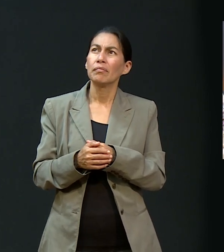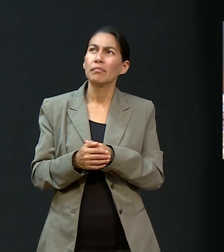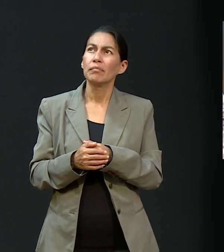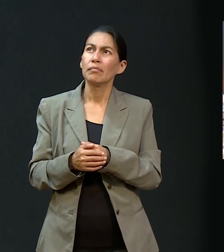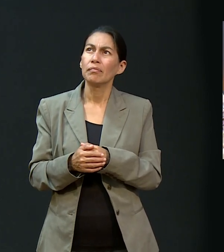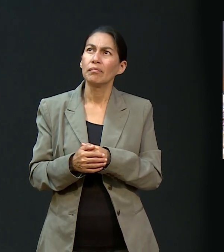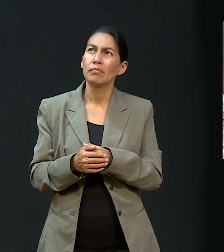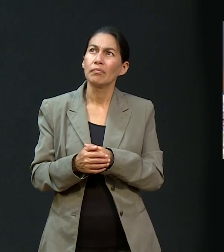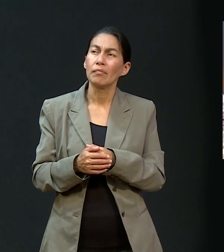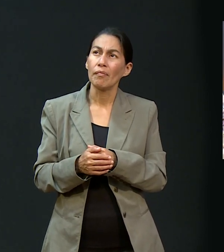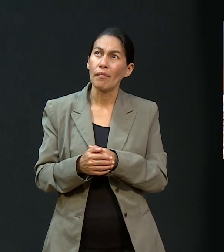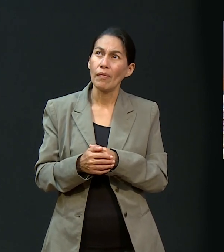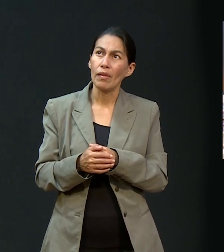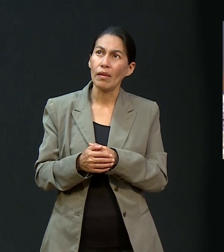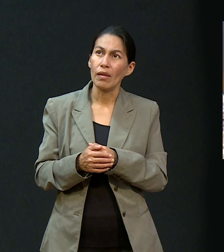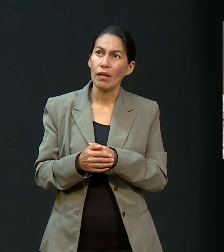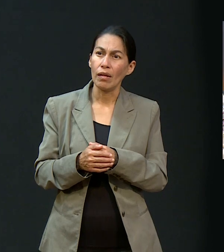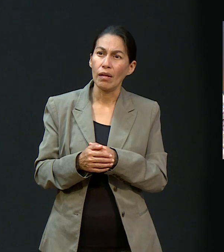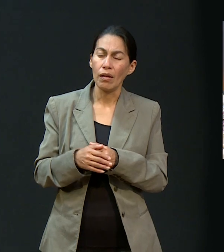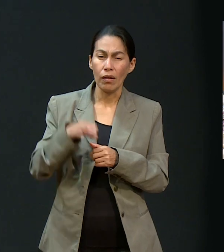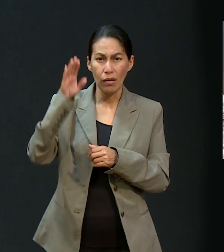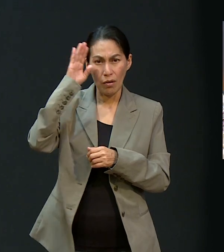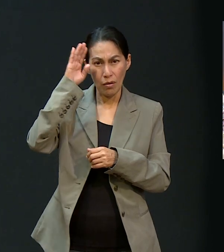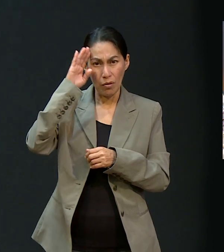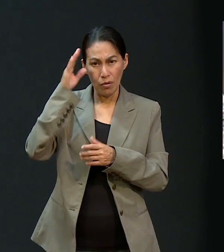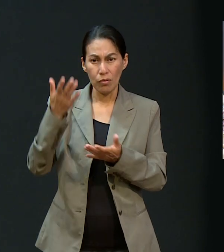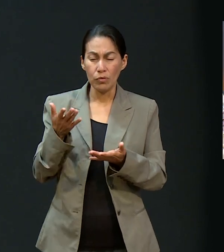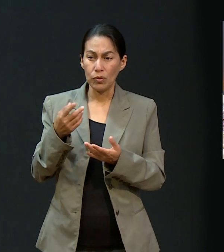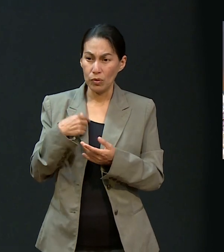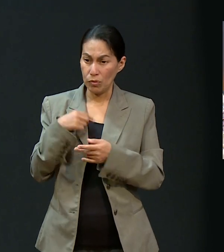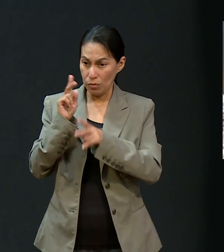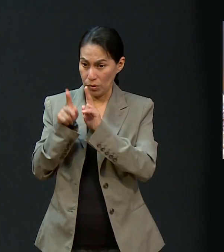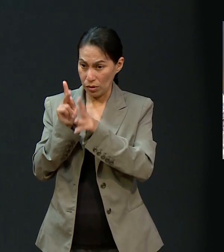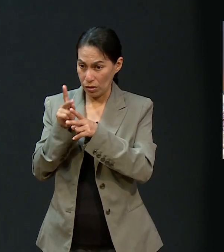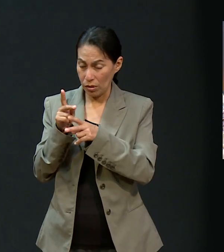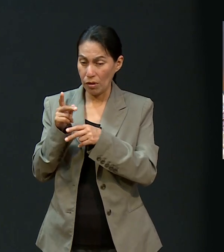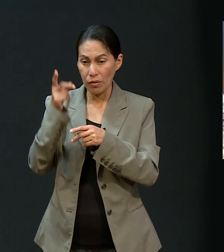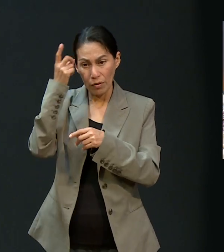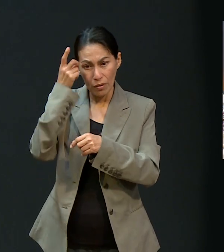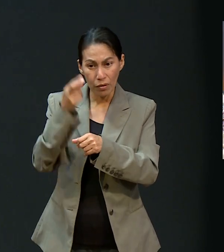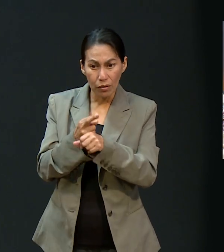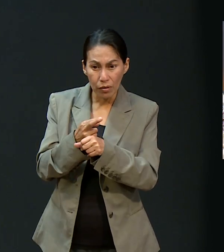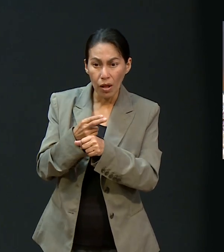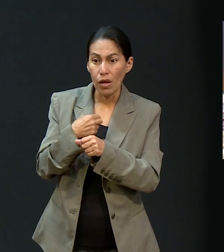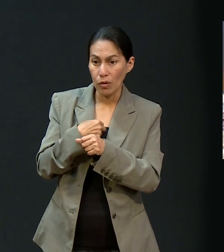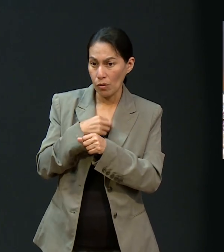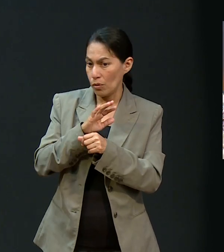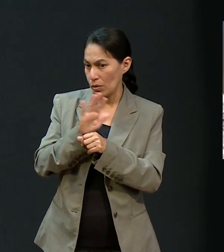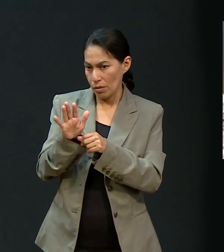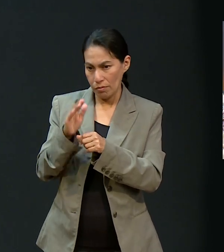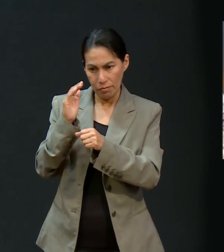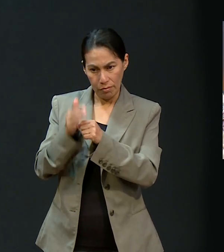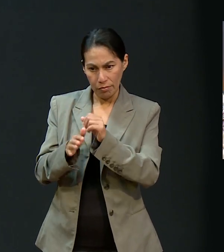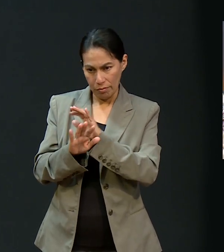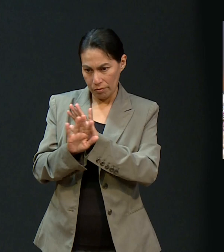planes. Lo platiqué con, yo estaba en clubes, lo platiqué con mi directiva. Le dije a la hermana, yo voy a dejar esto.